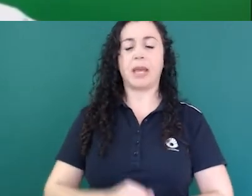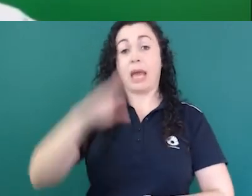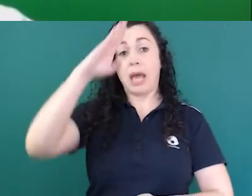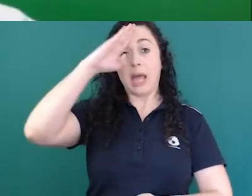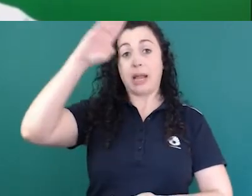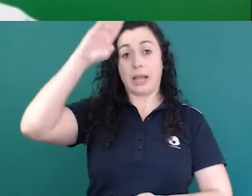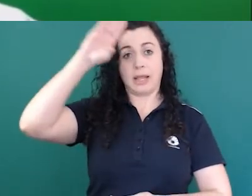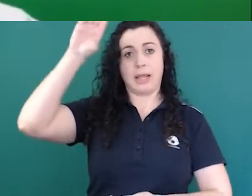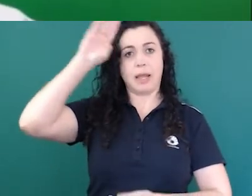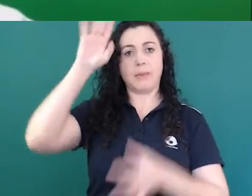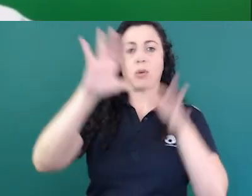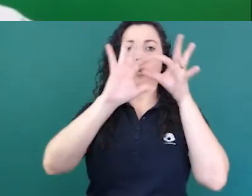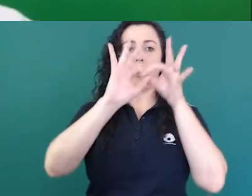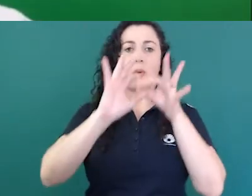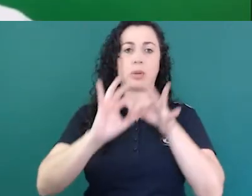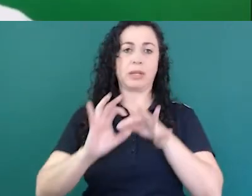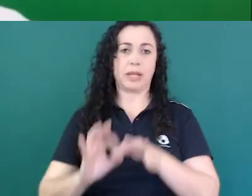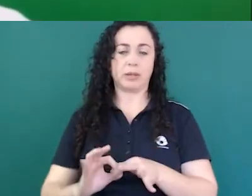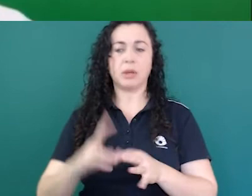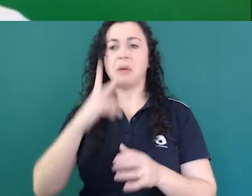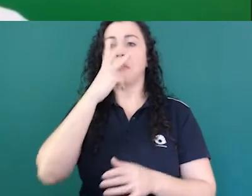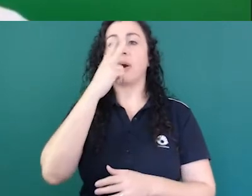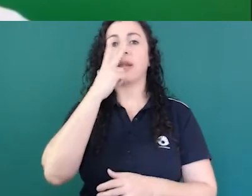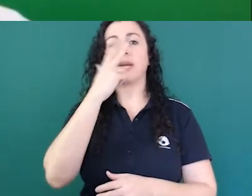é a questão da educação é a questão de